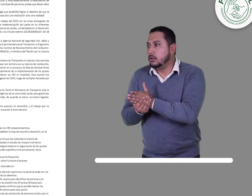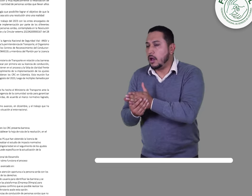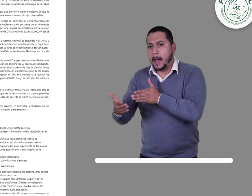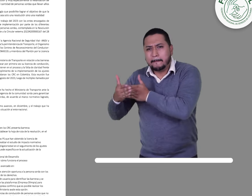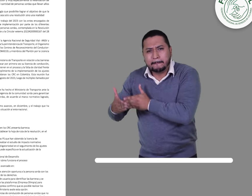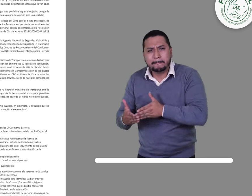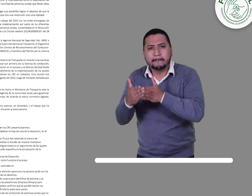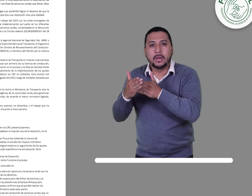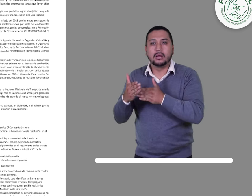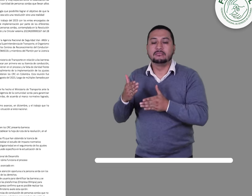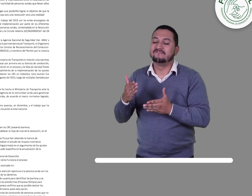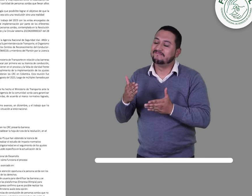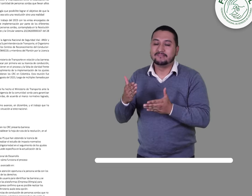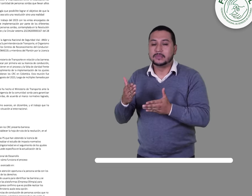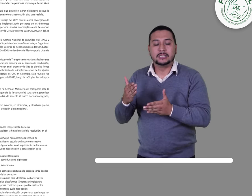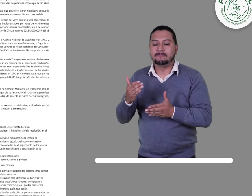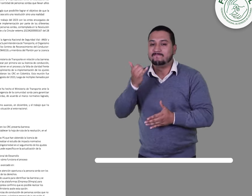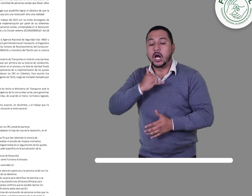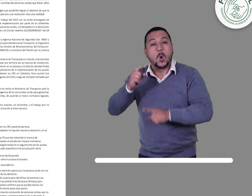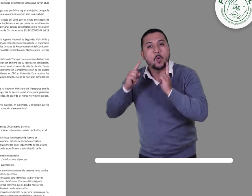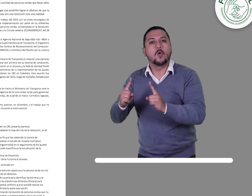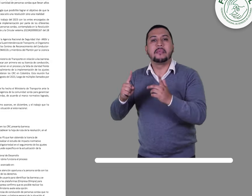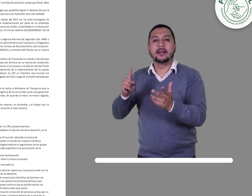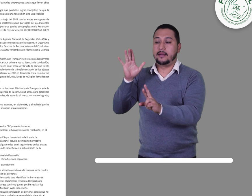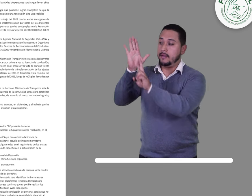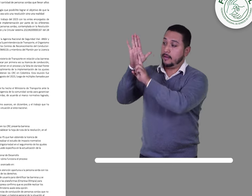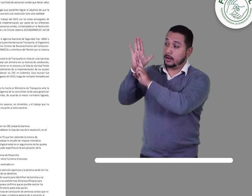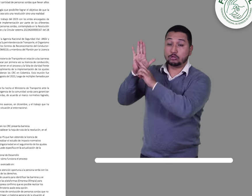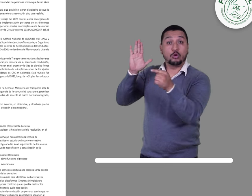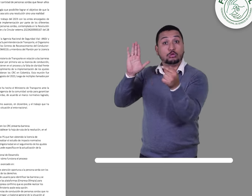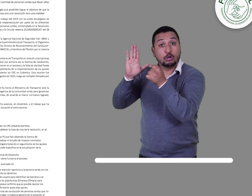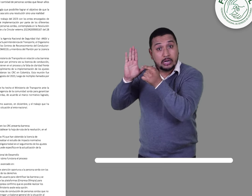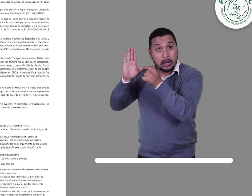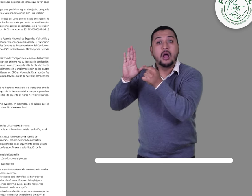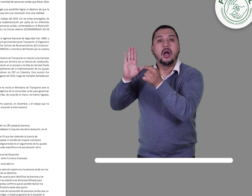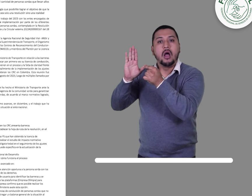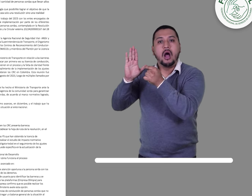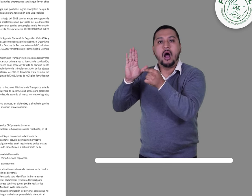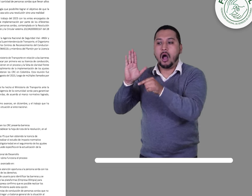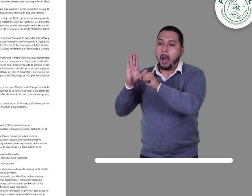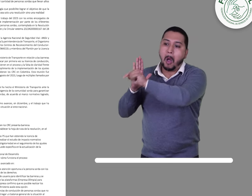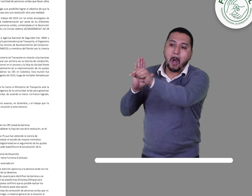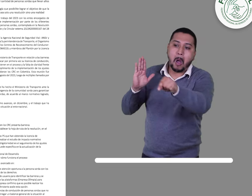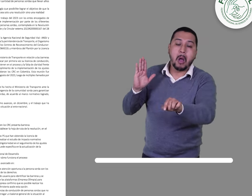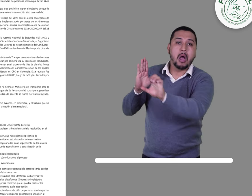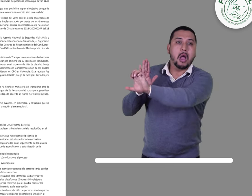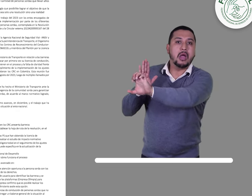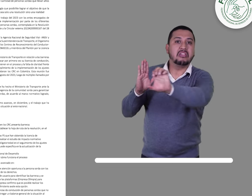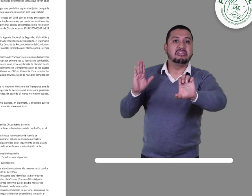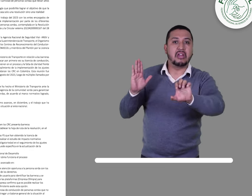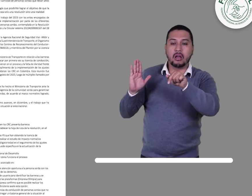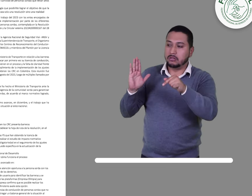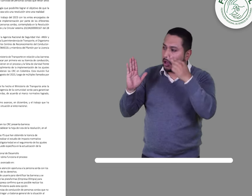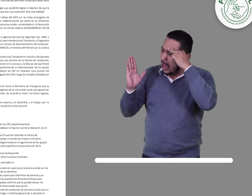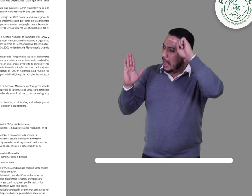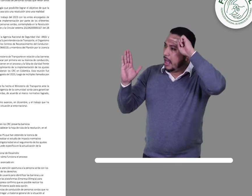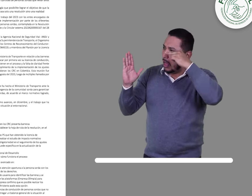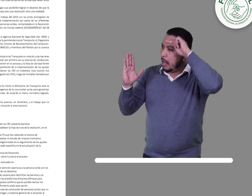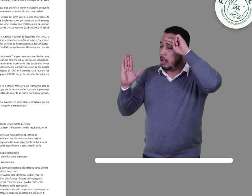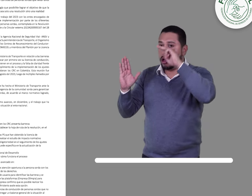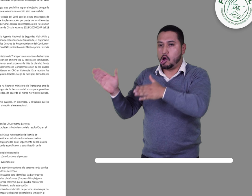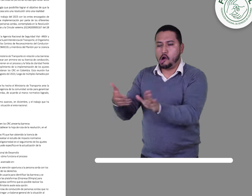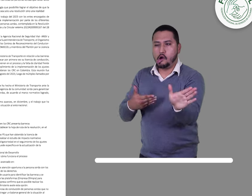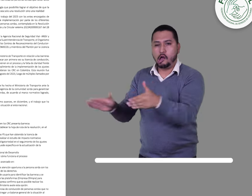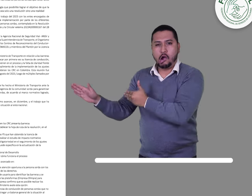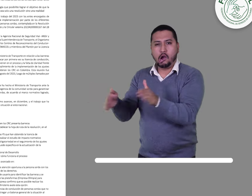por las múltiples interpretaciones de los actores que intervienen en el proceso y la falta de claridad frente a la vigilancia que